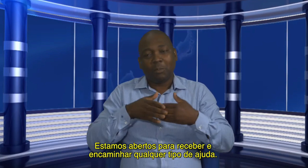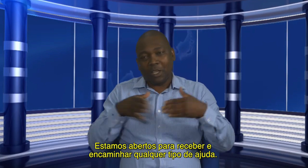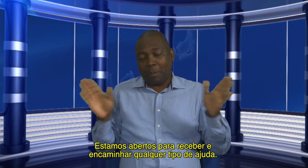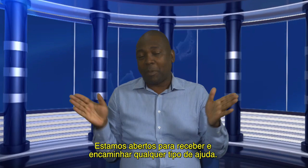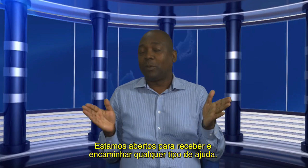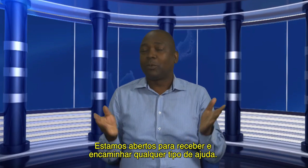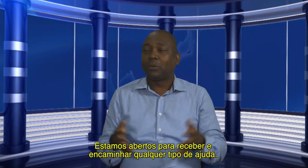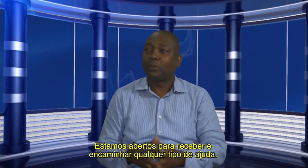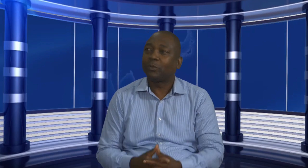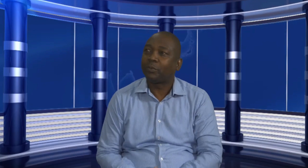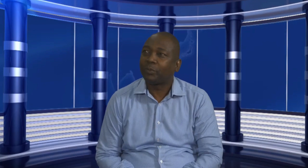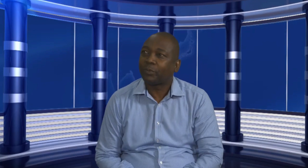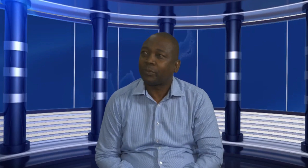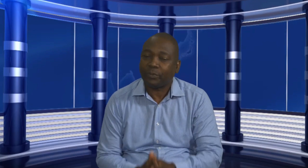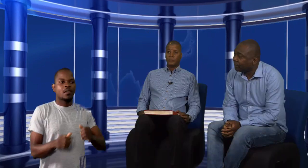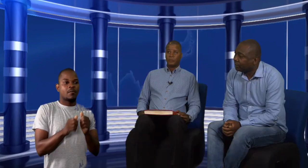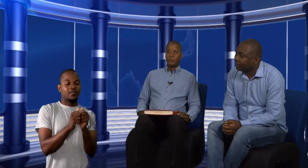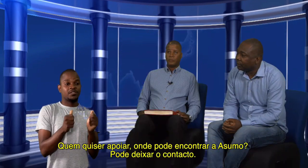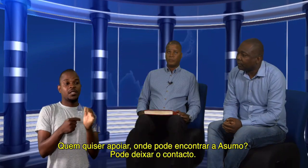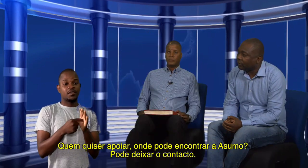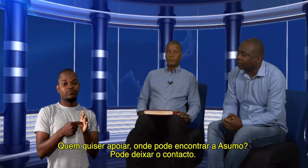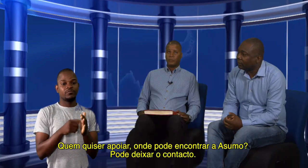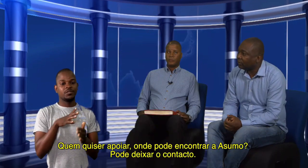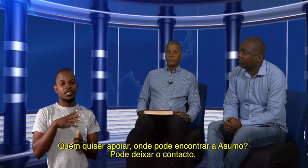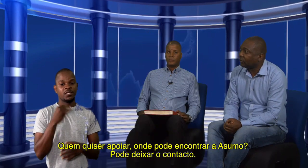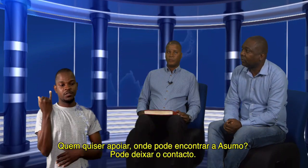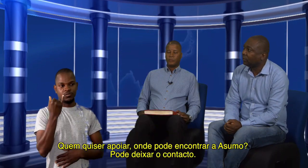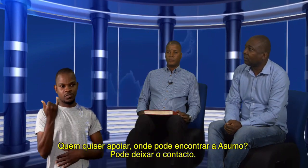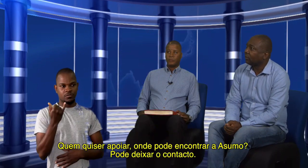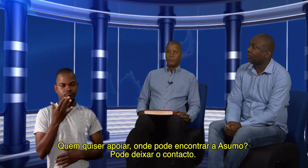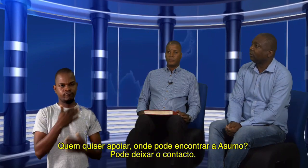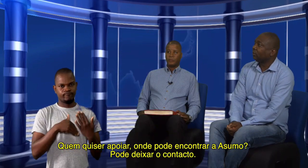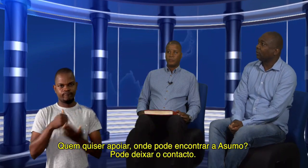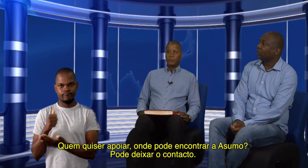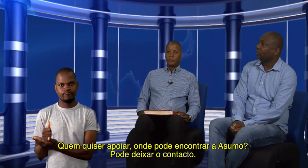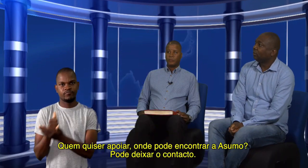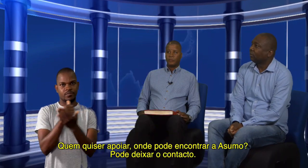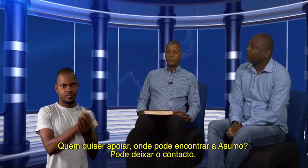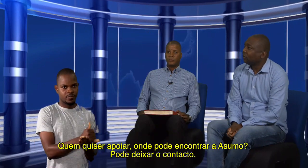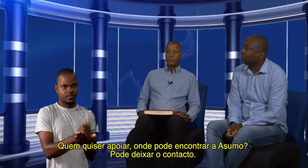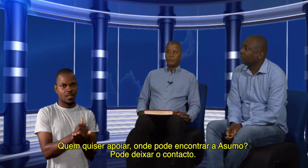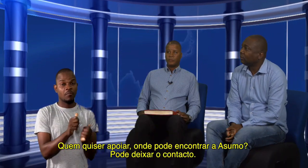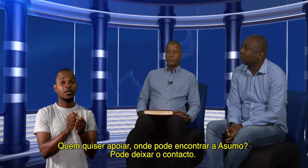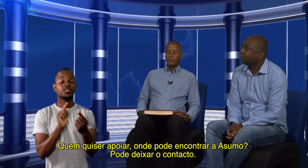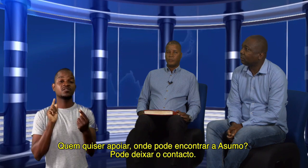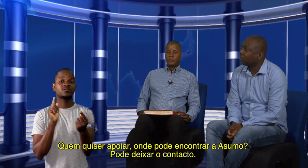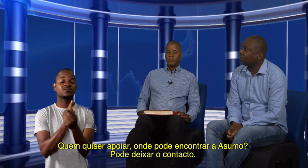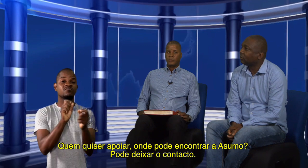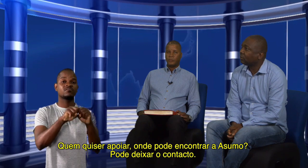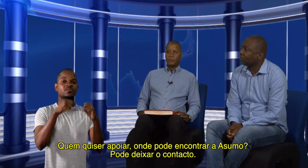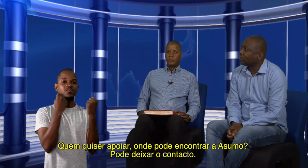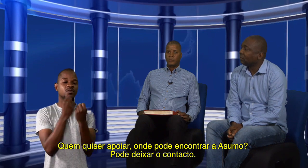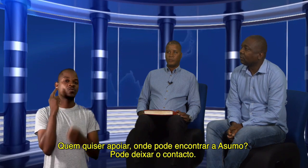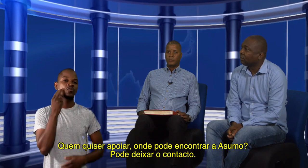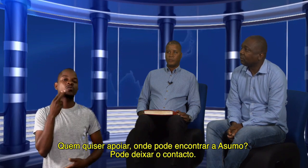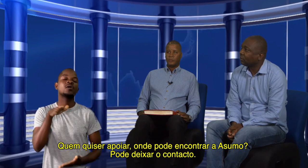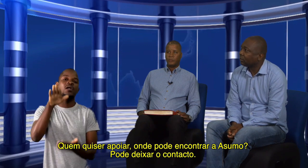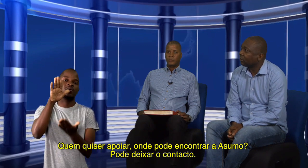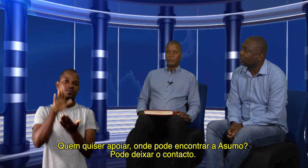nos apoiar, nós estamos abertos. Sim, se existir alguém que quer apoiar, onde que pode encontrar a Zoom,